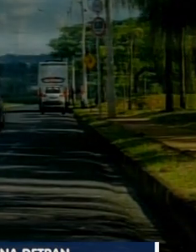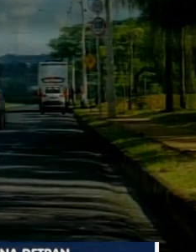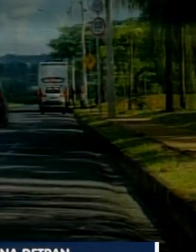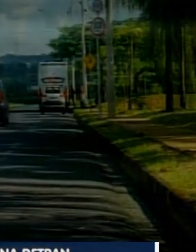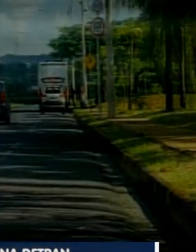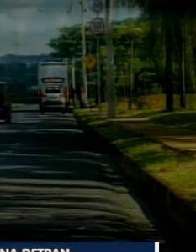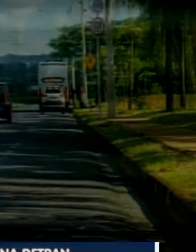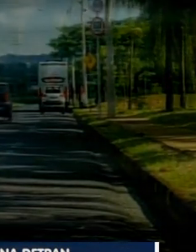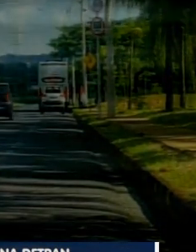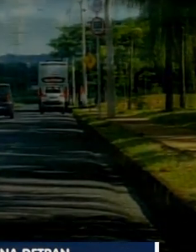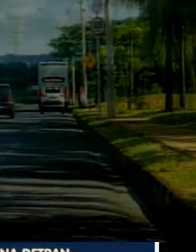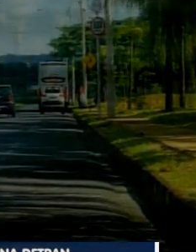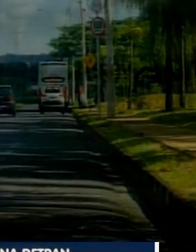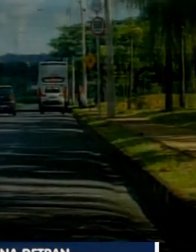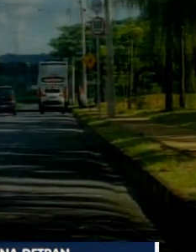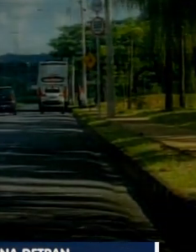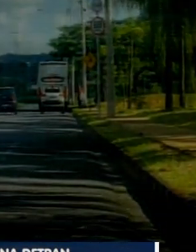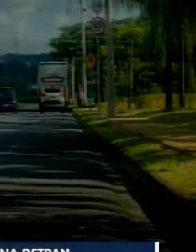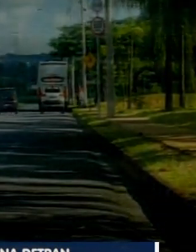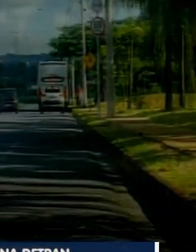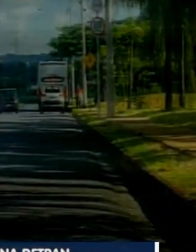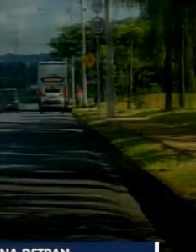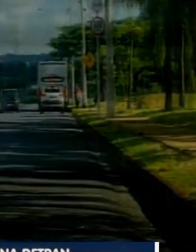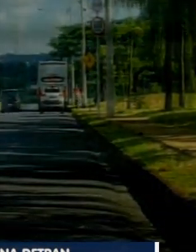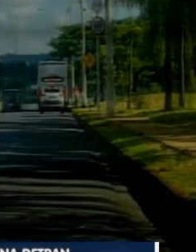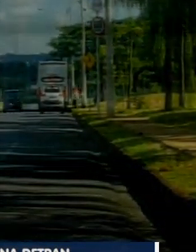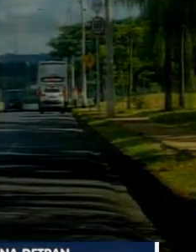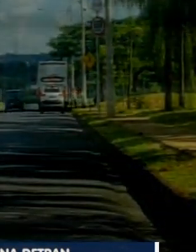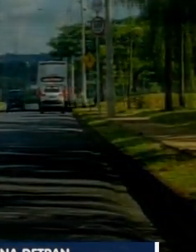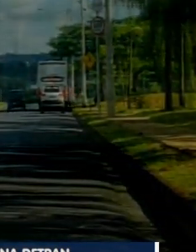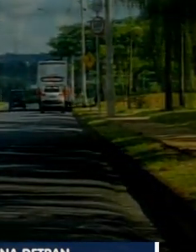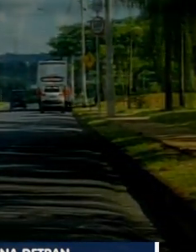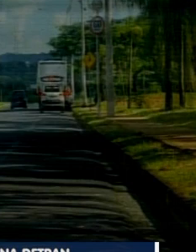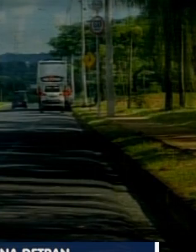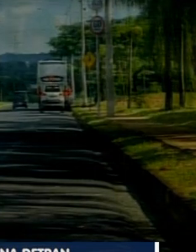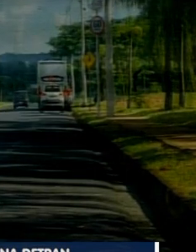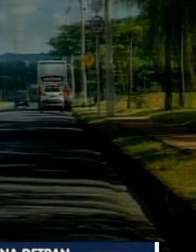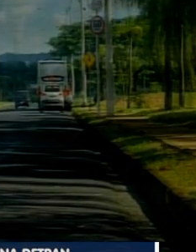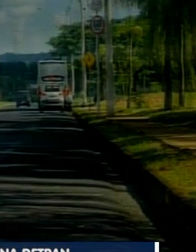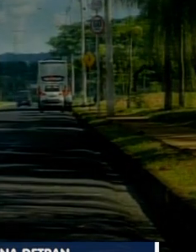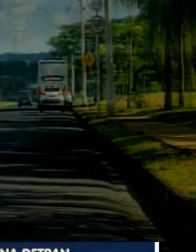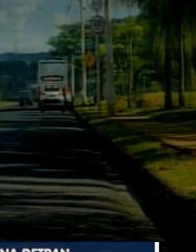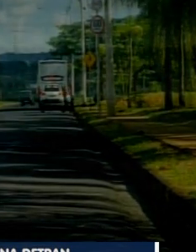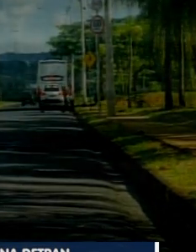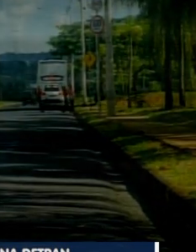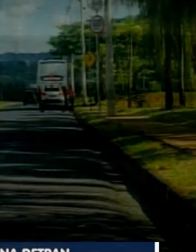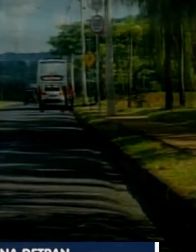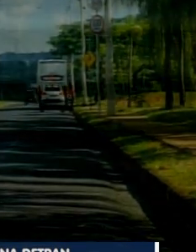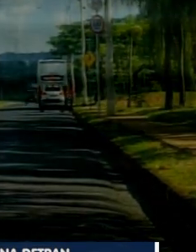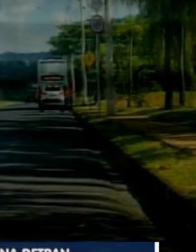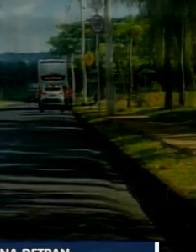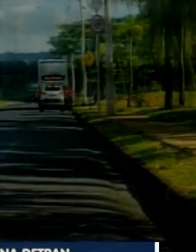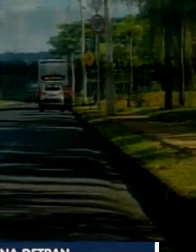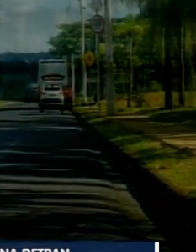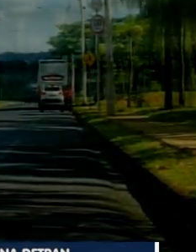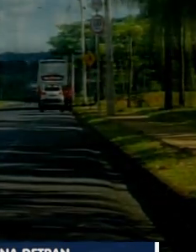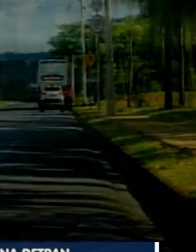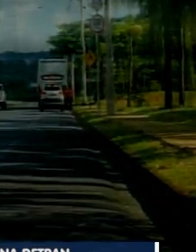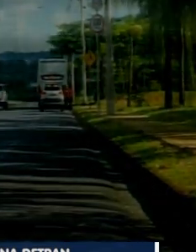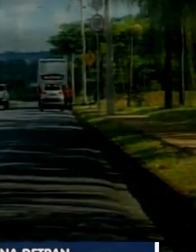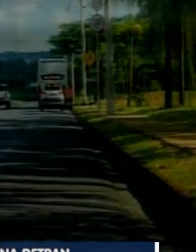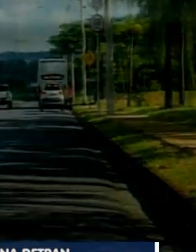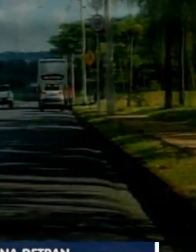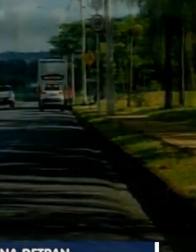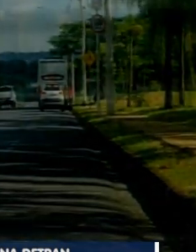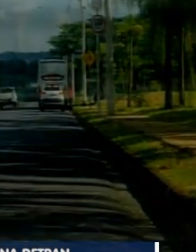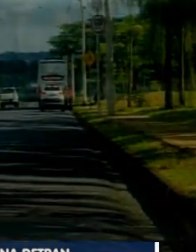Ok? Enquanto eu passo o vídeo. Quinta pergunta do inspirador para o DETRAN, ao qual não obtive nenhuma resposta até agora.